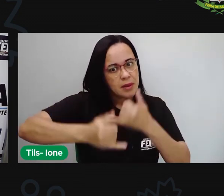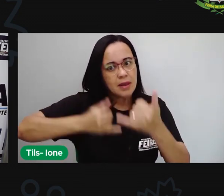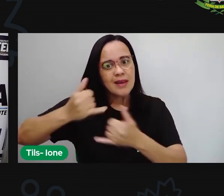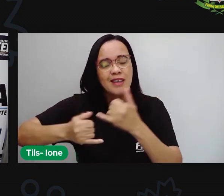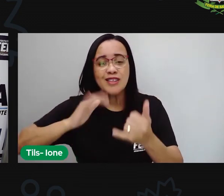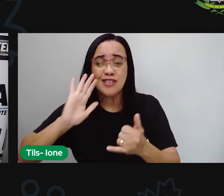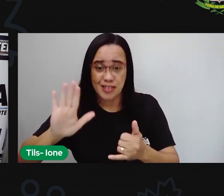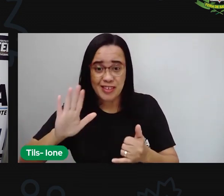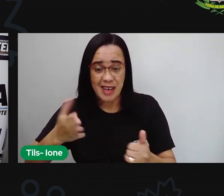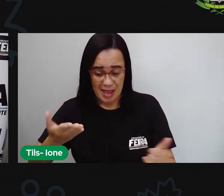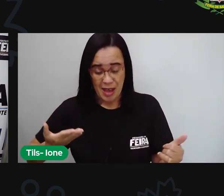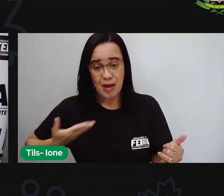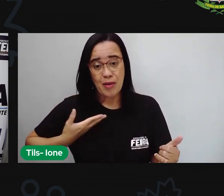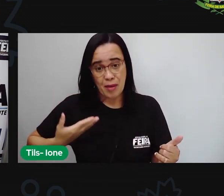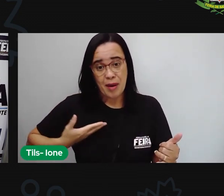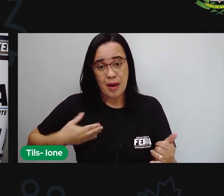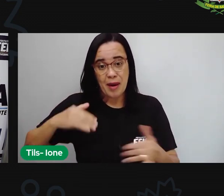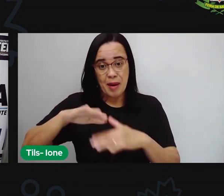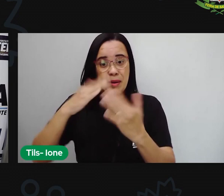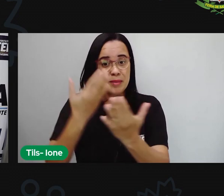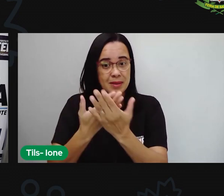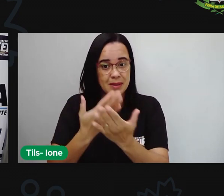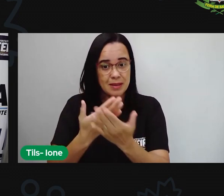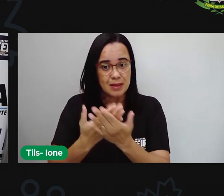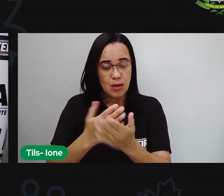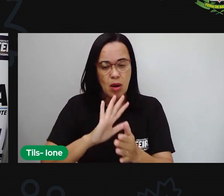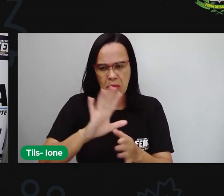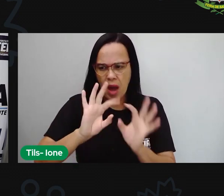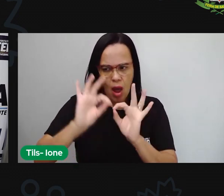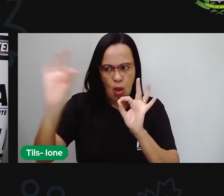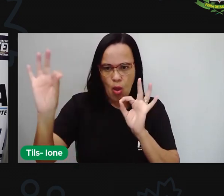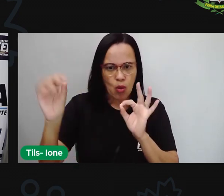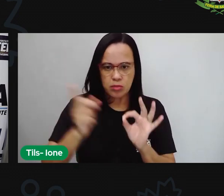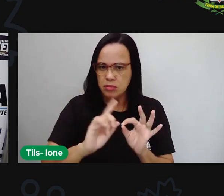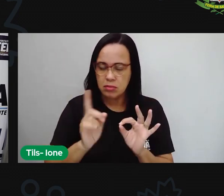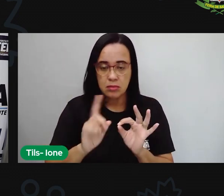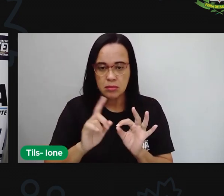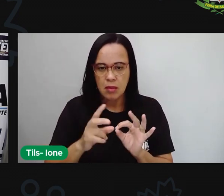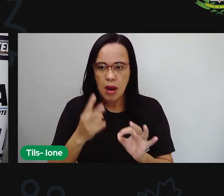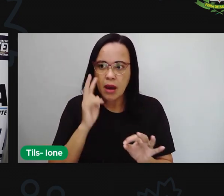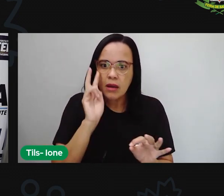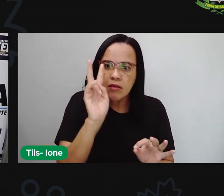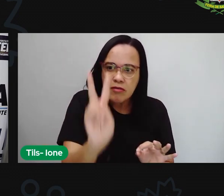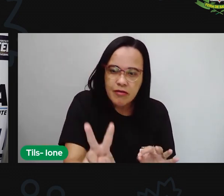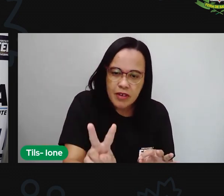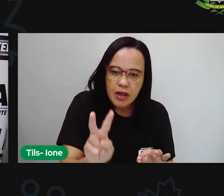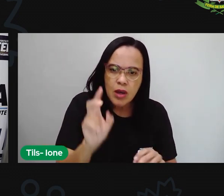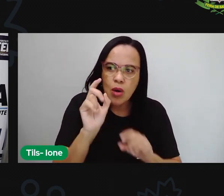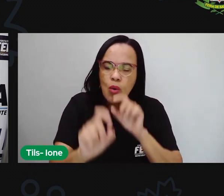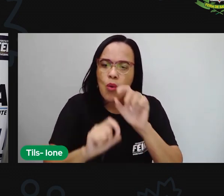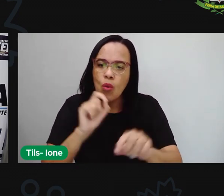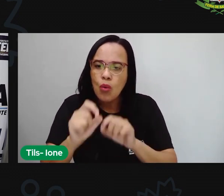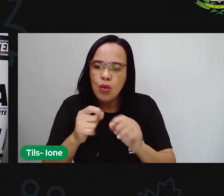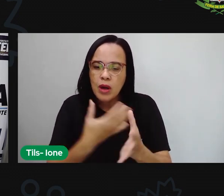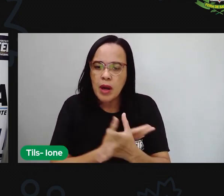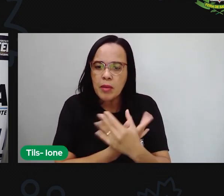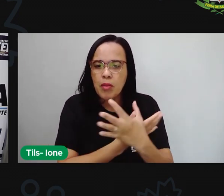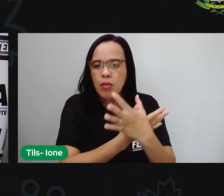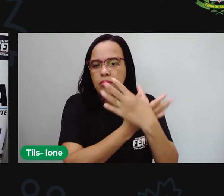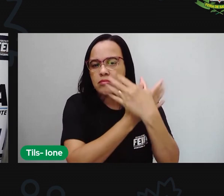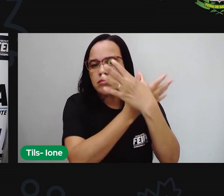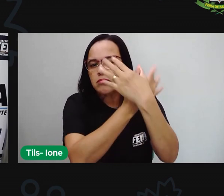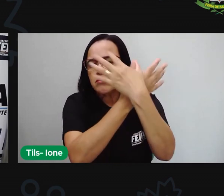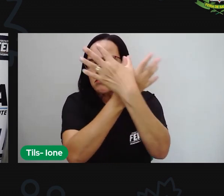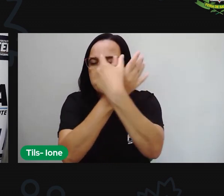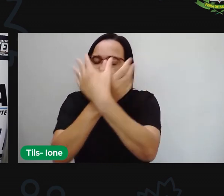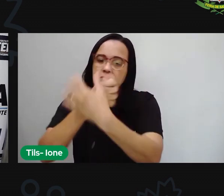mas nunca tinha ido muito longe até ver aquela borboleta azul. Era tão linda que